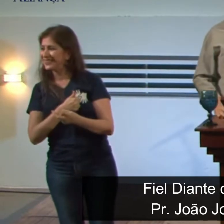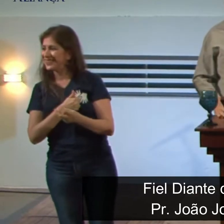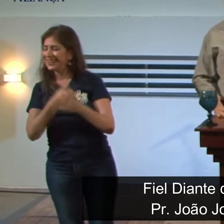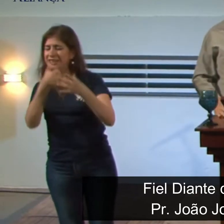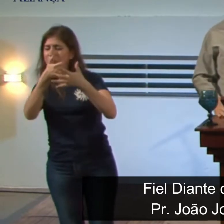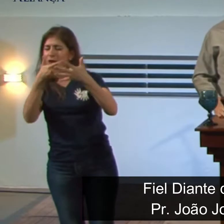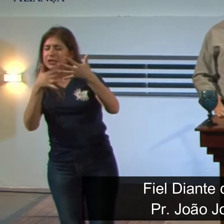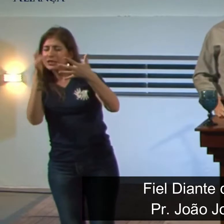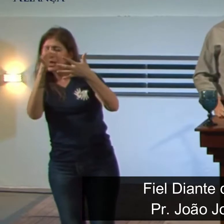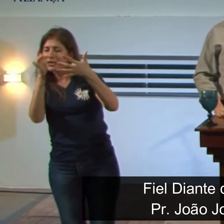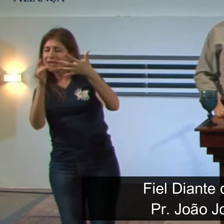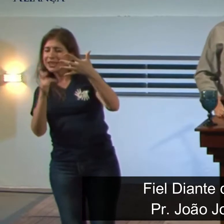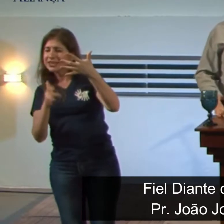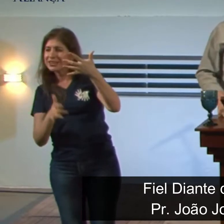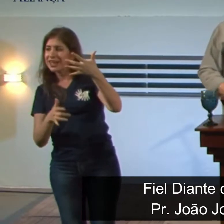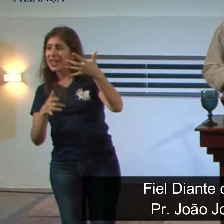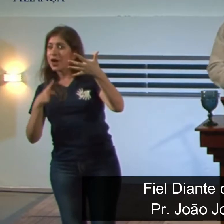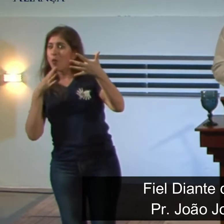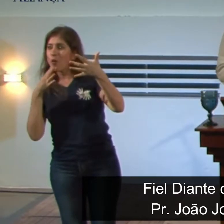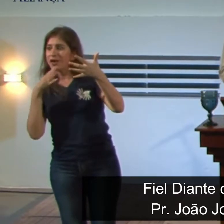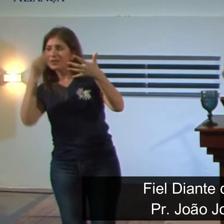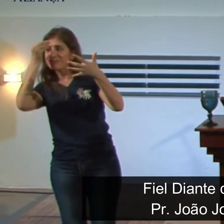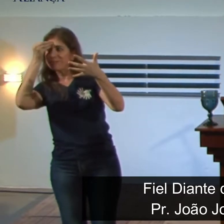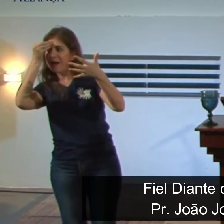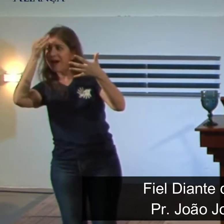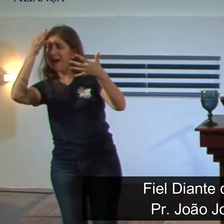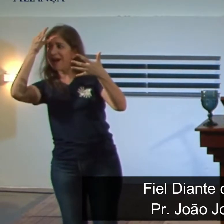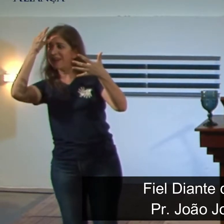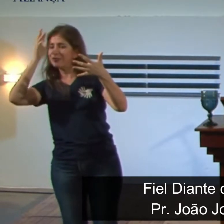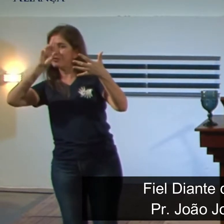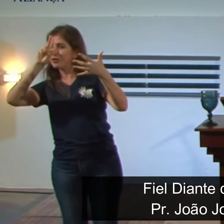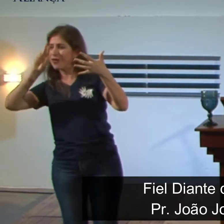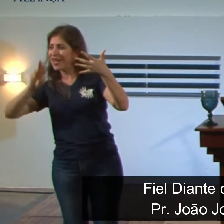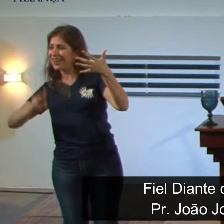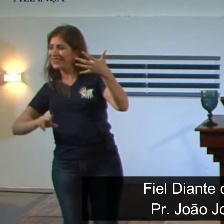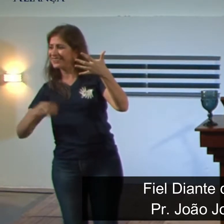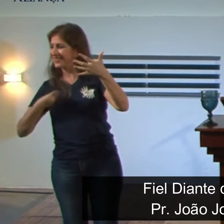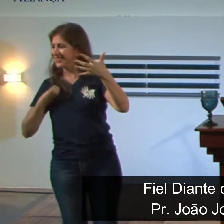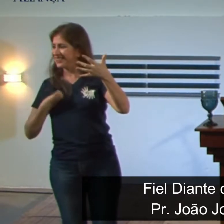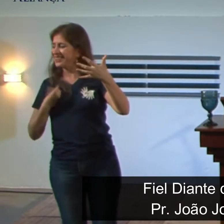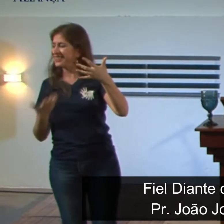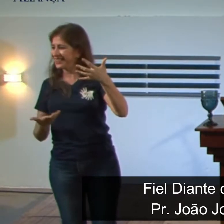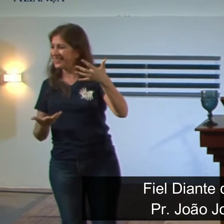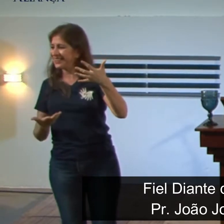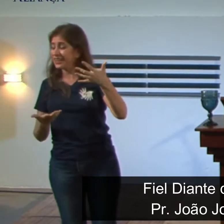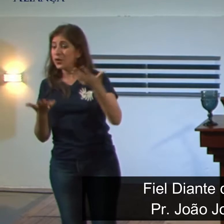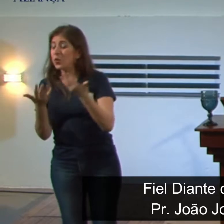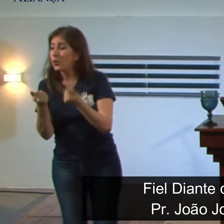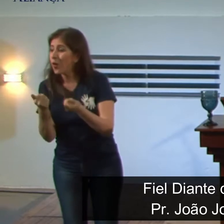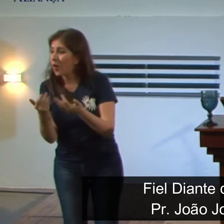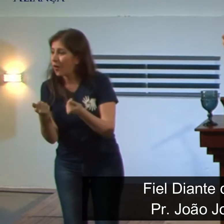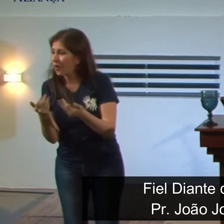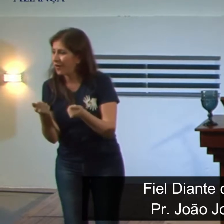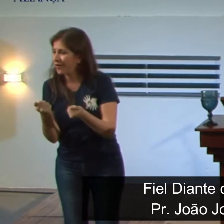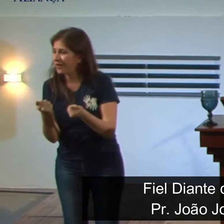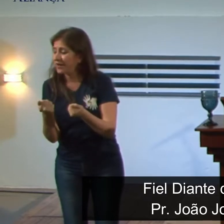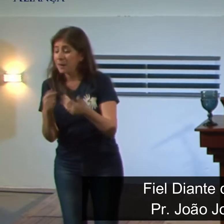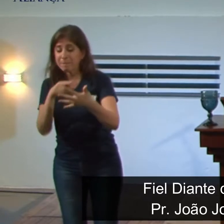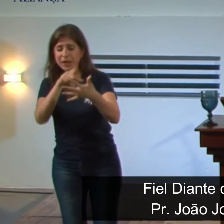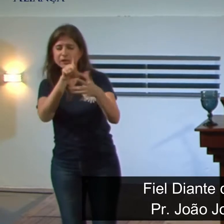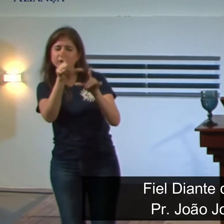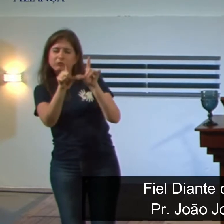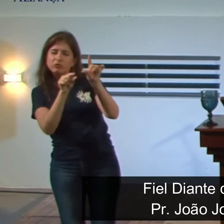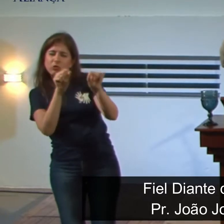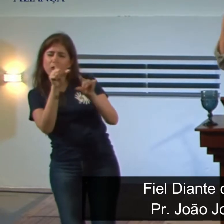campos do conhecimento. Não foram só essas pessoas que foram cativas, esses jovens que foram cativos, porém, esses eram